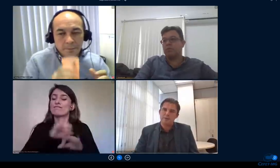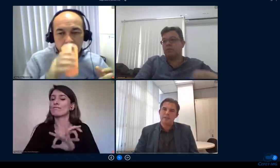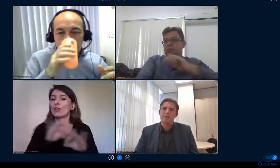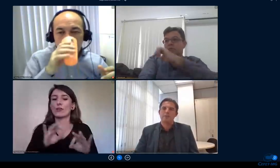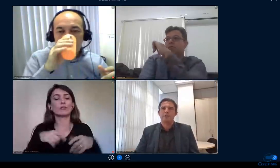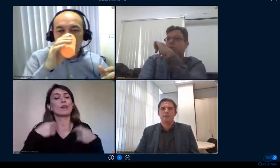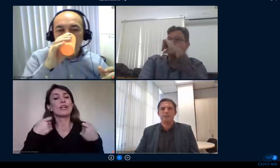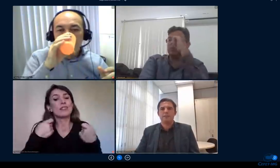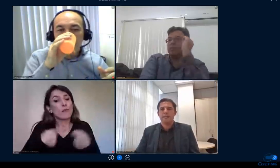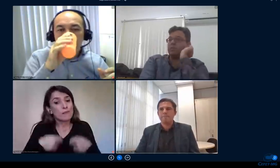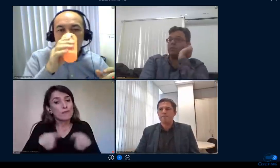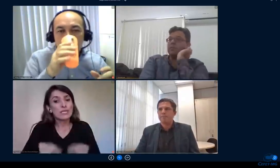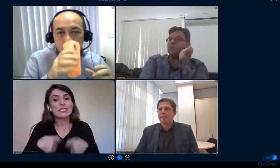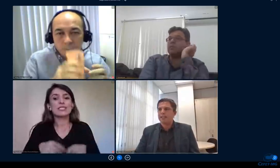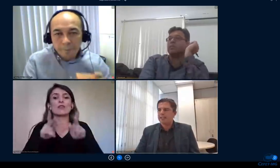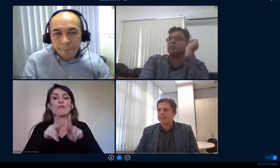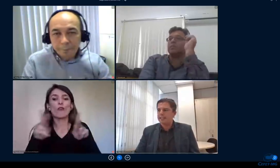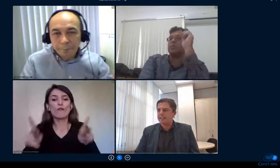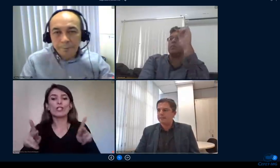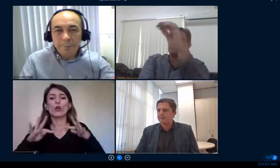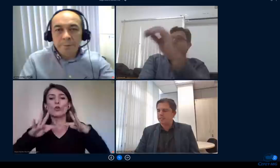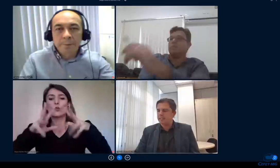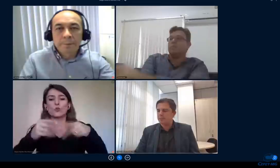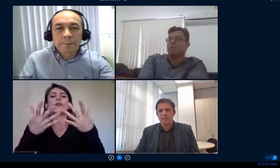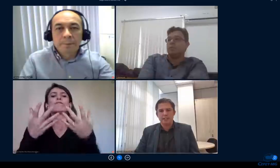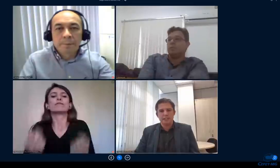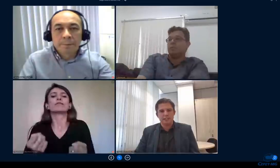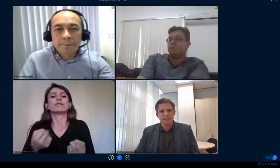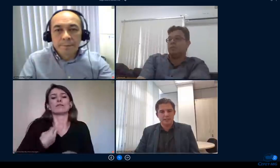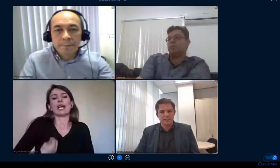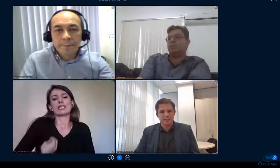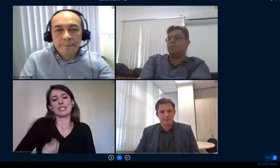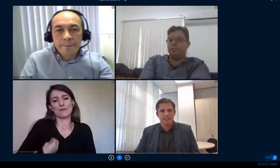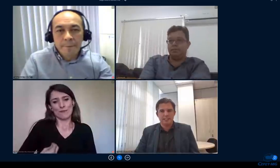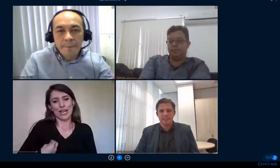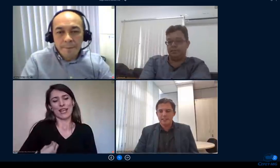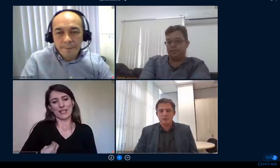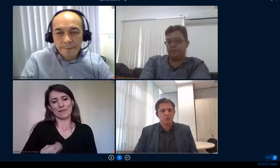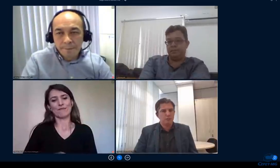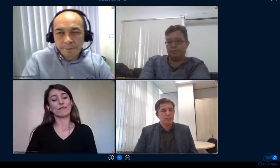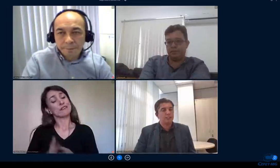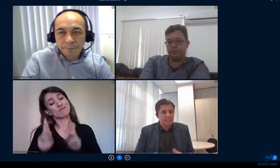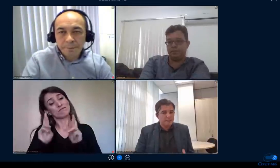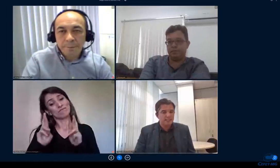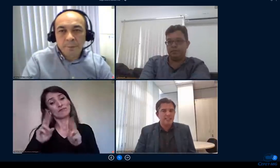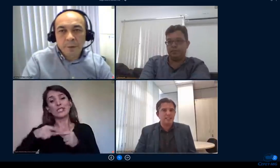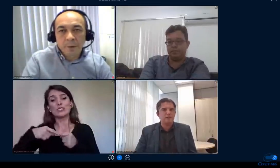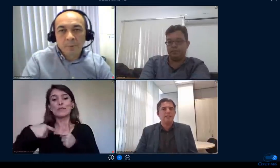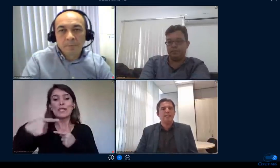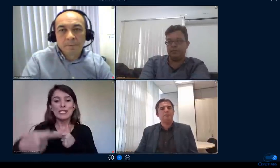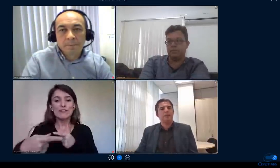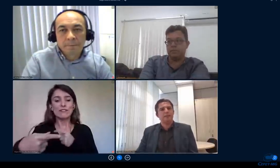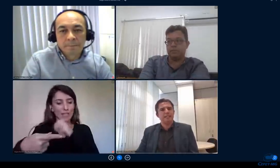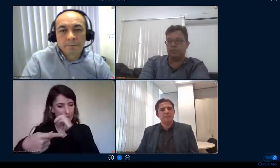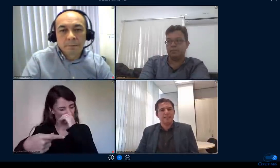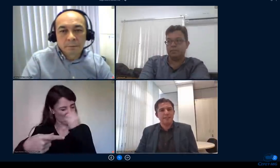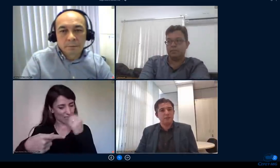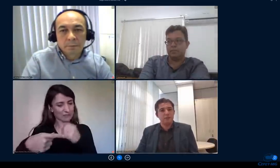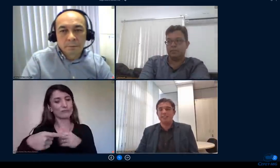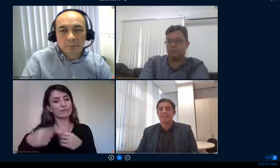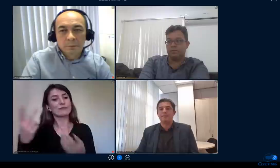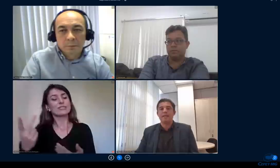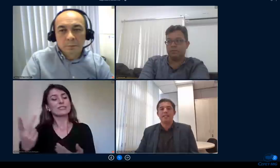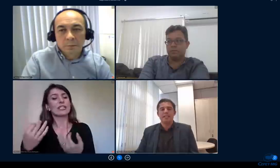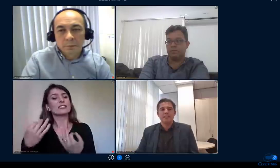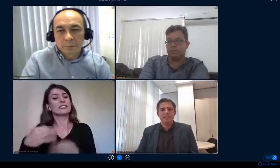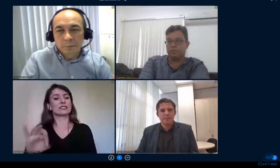nossos próprios professores também e espero que a gente na semana que vem já tenha isso já está bem desenhado espero que na